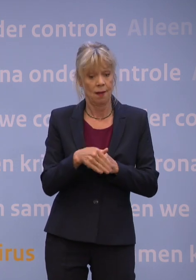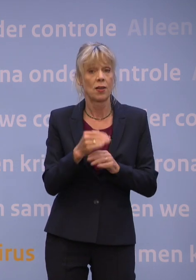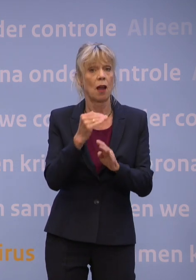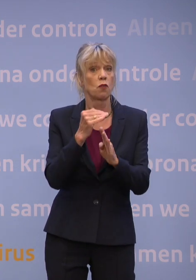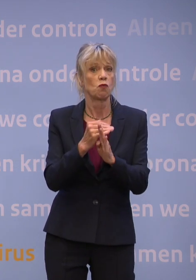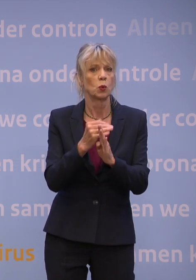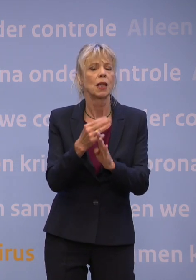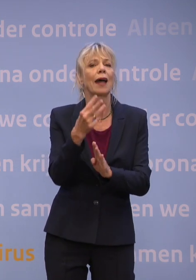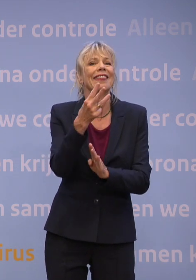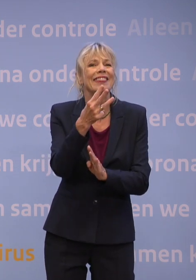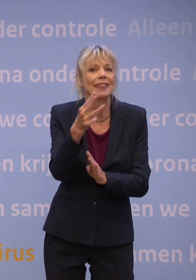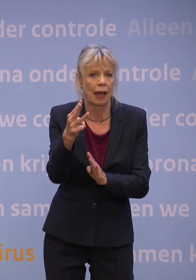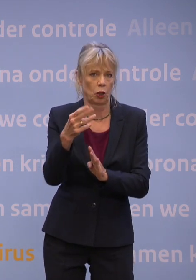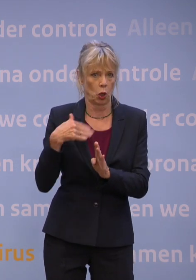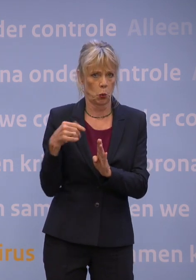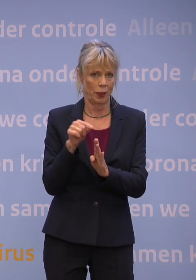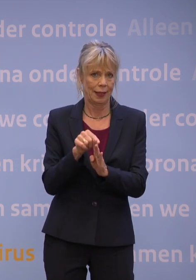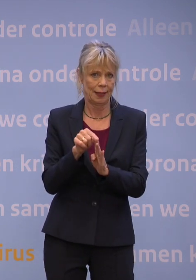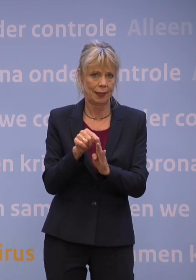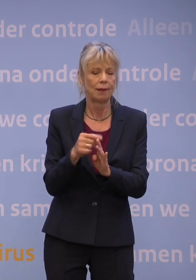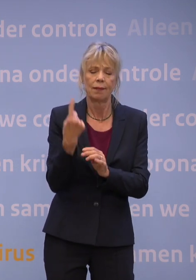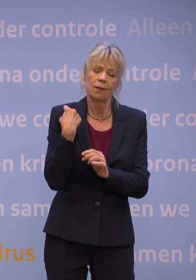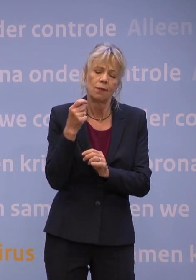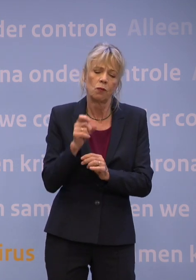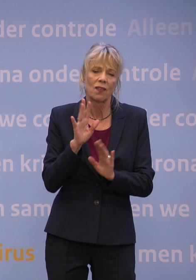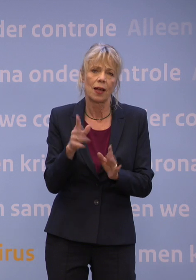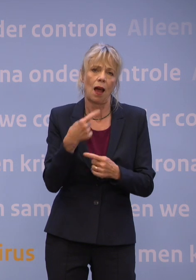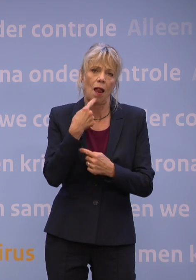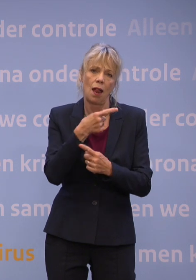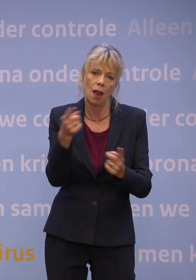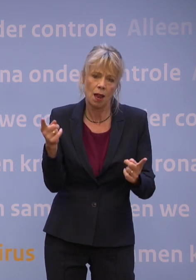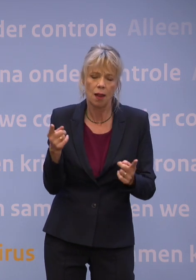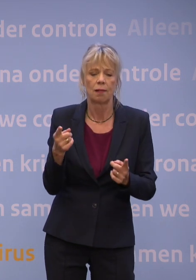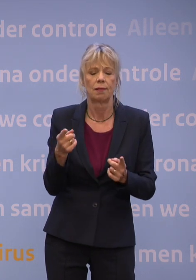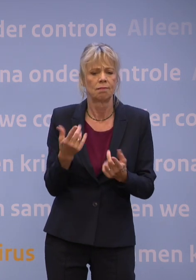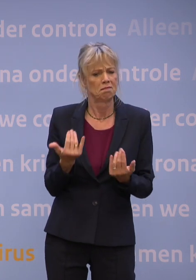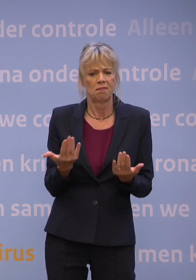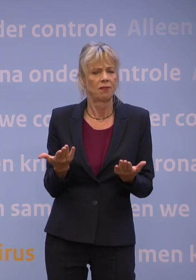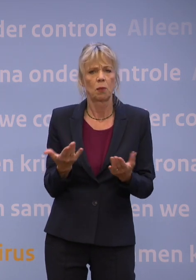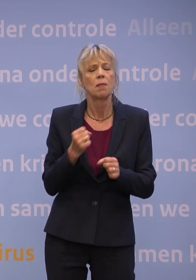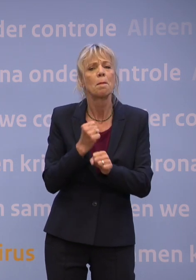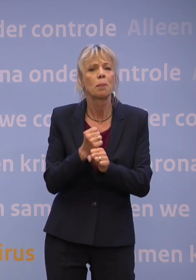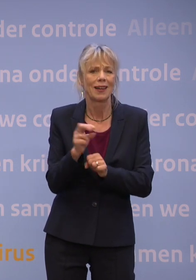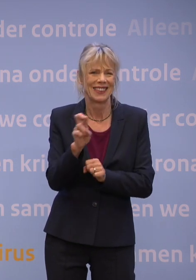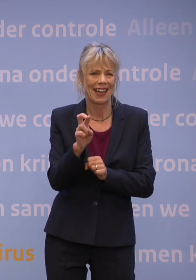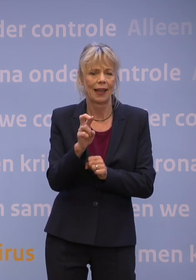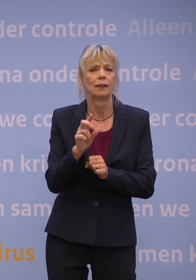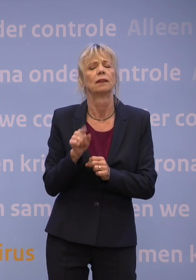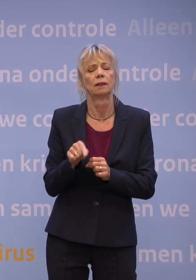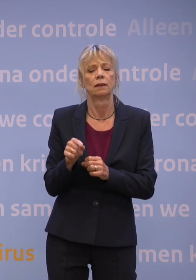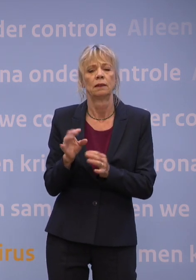juni weer, zoals vorige week al naar buiten gebracht. En dit om heel praktische redenen die te maken hebben met de